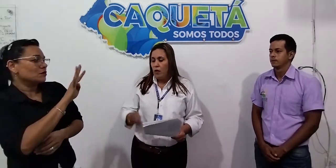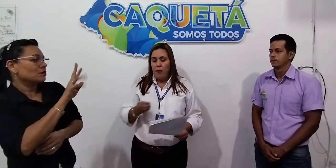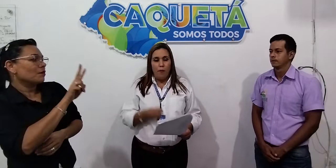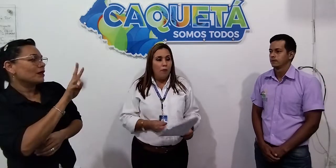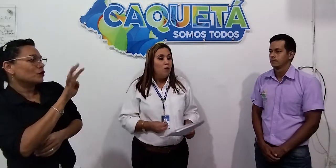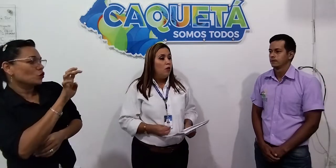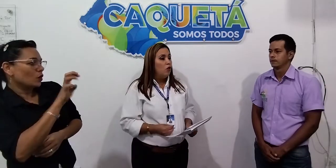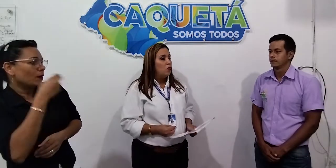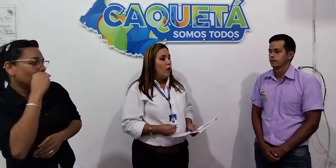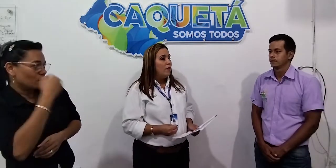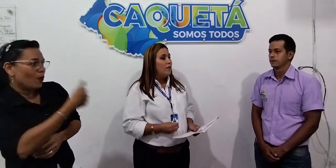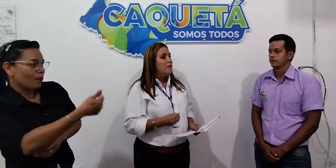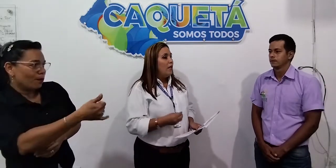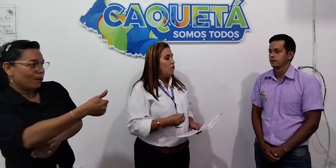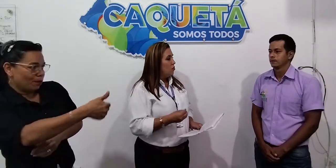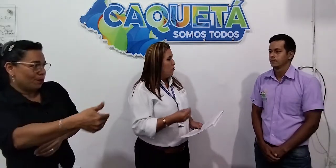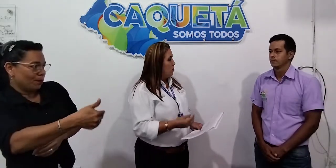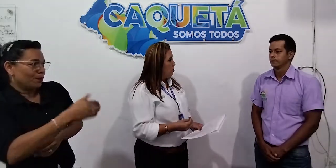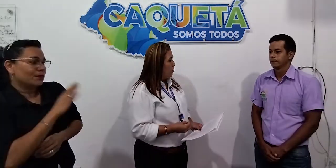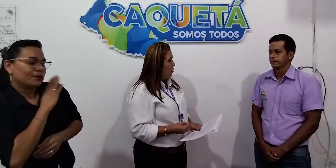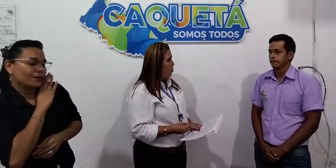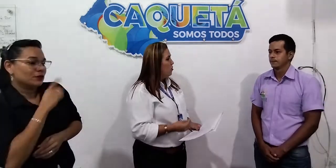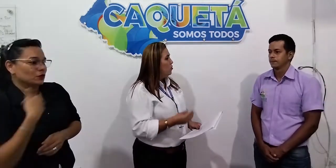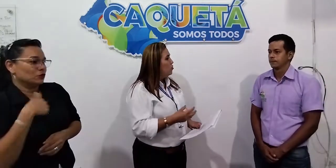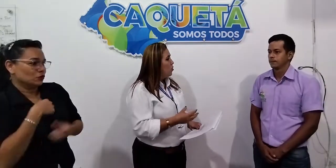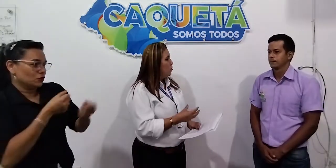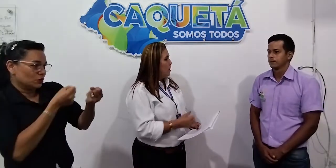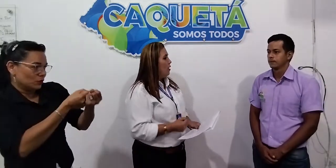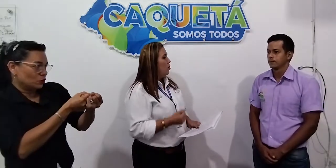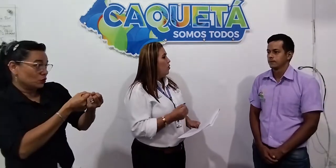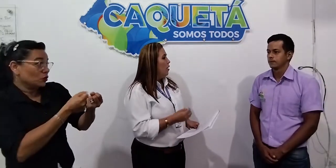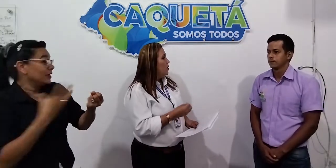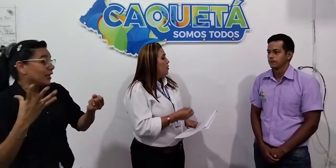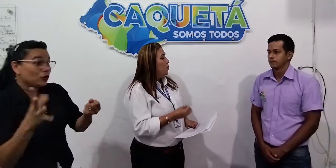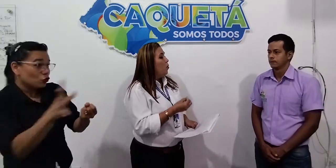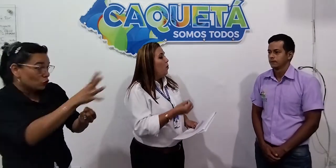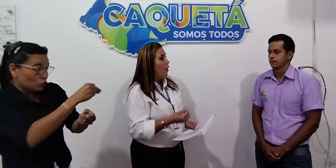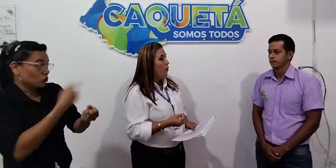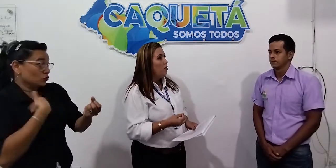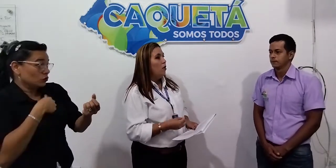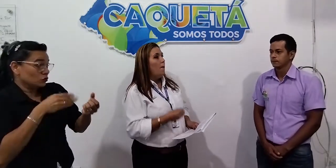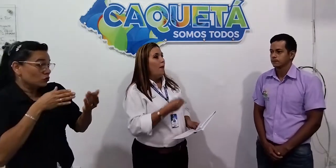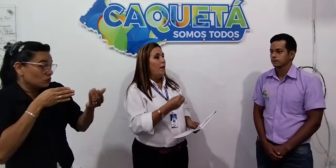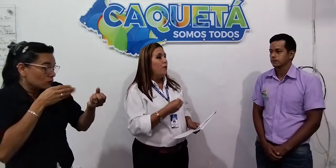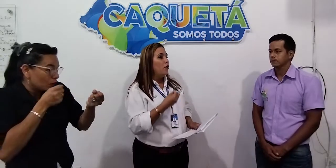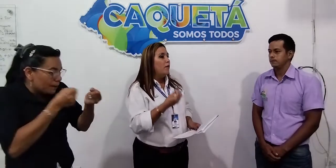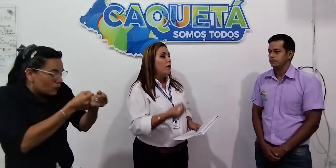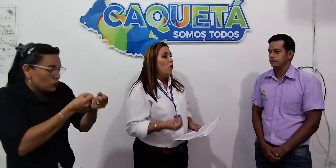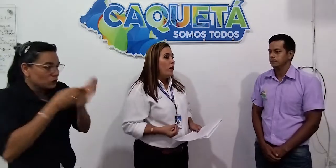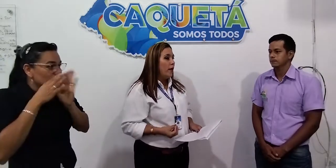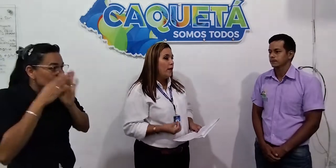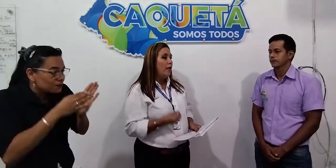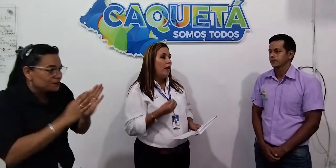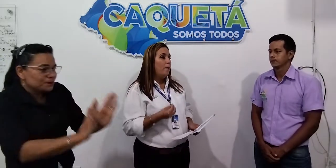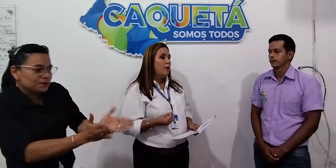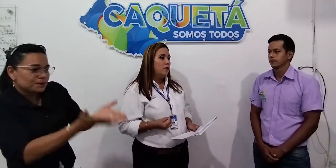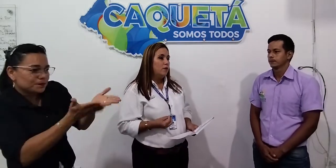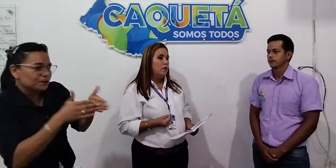los cuales estamos contribuyendo con todos, articuladamente y preocupados para poder mejorar la prestación de